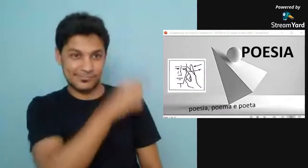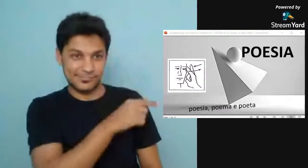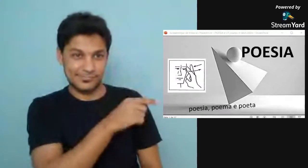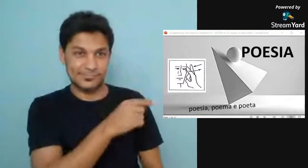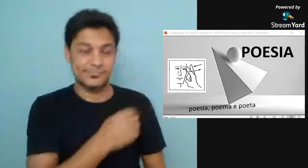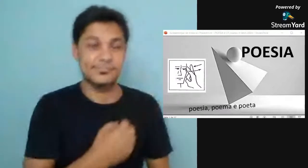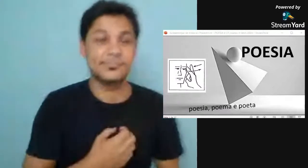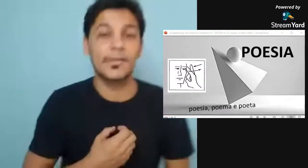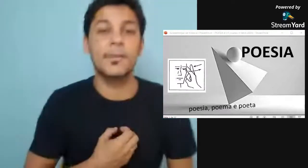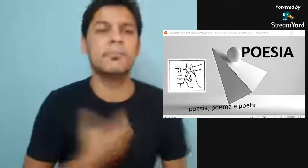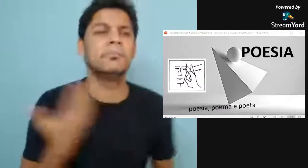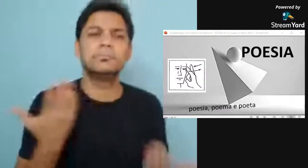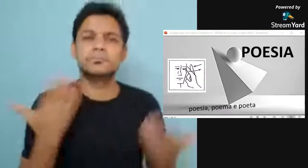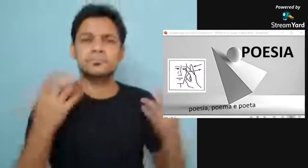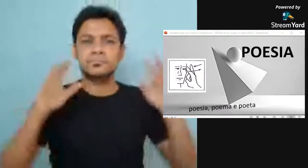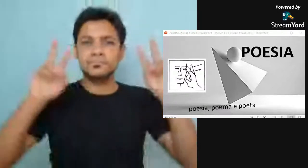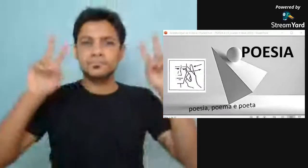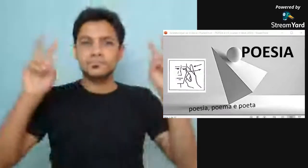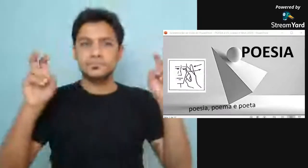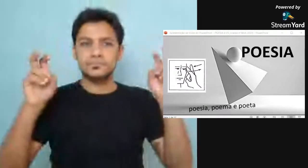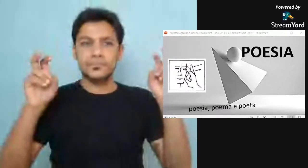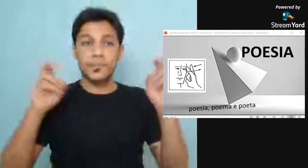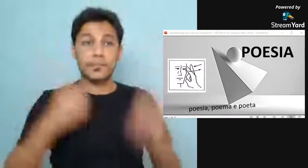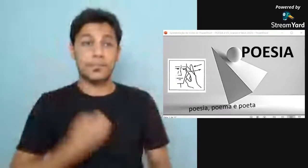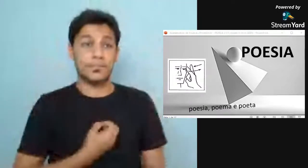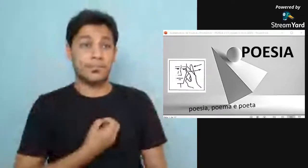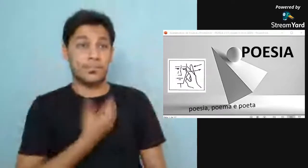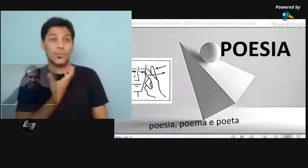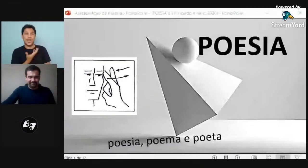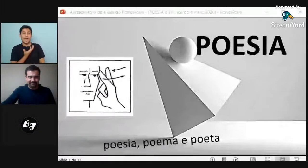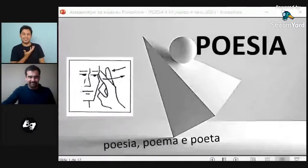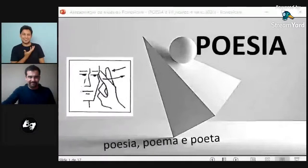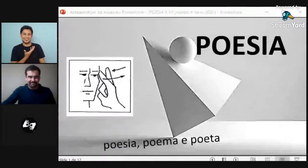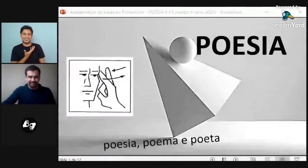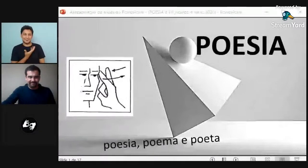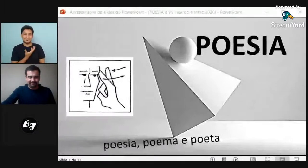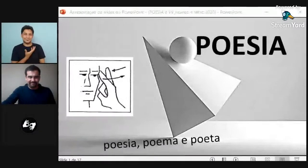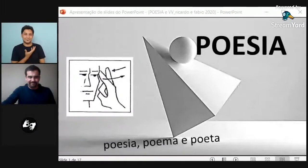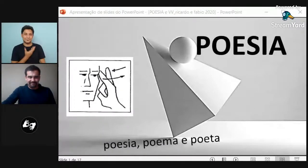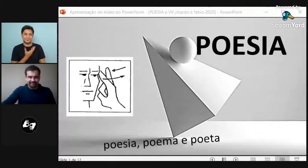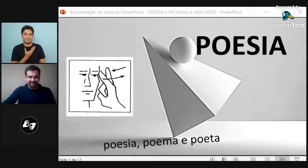¿ven esto que aparece acá? ¿de qué se trata? esta